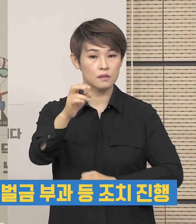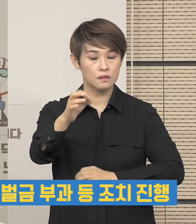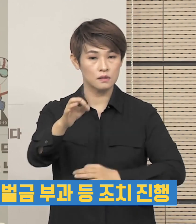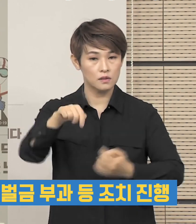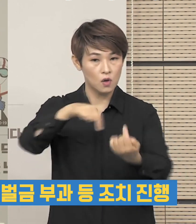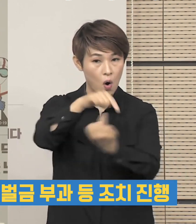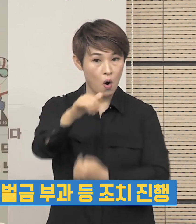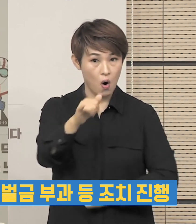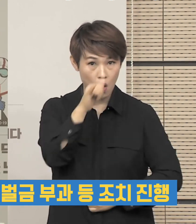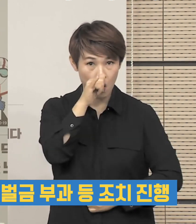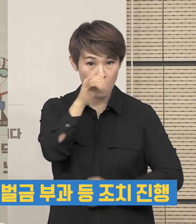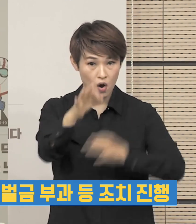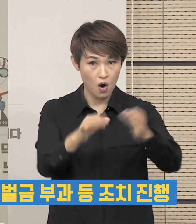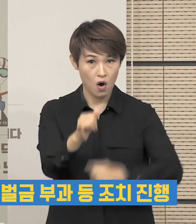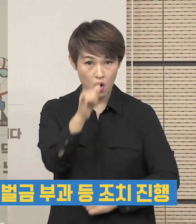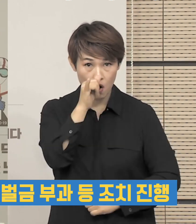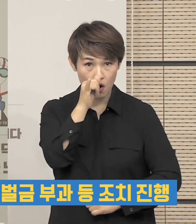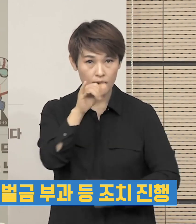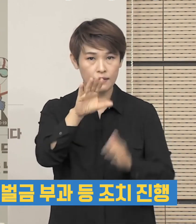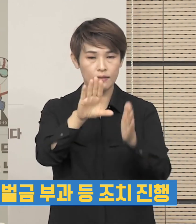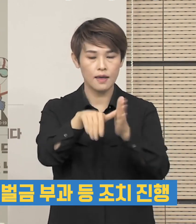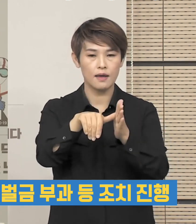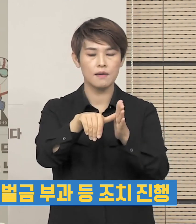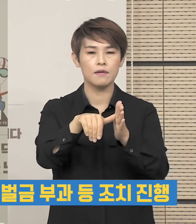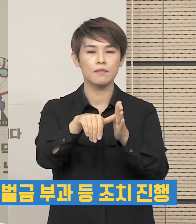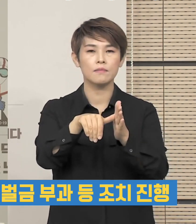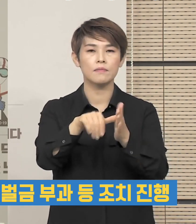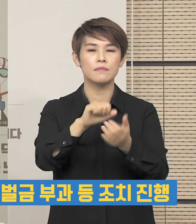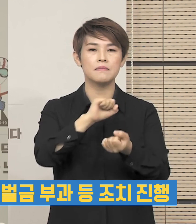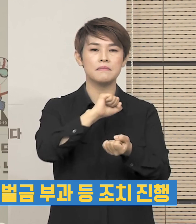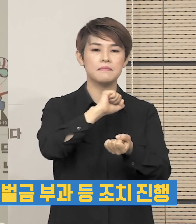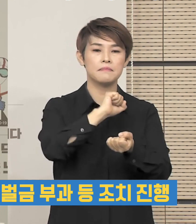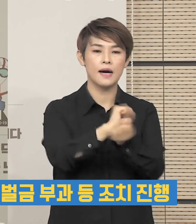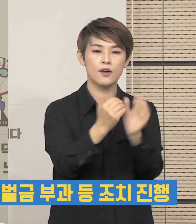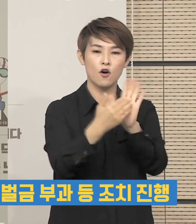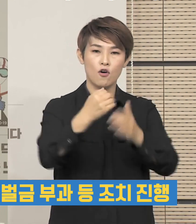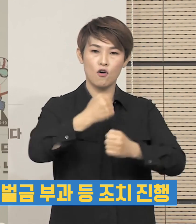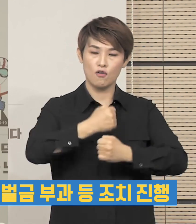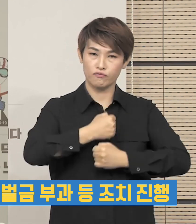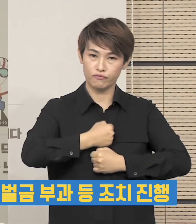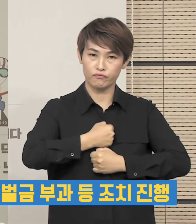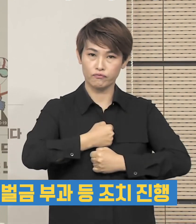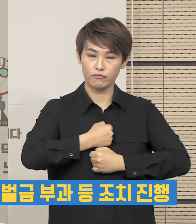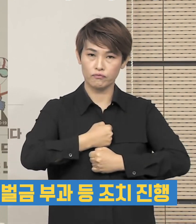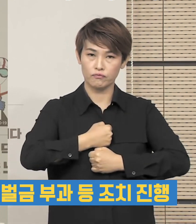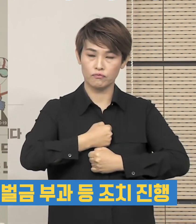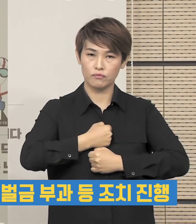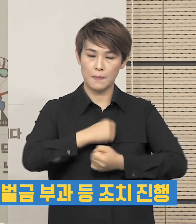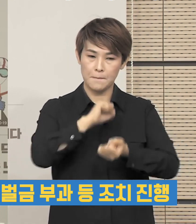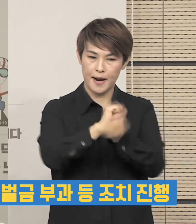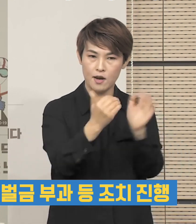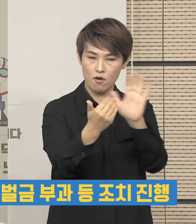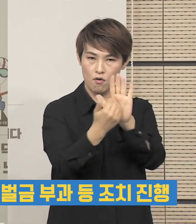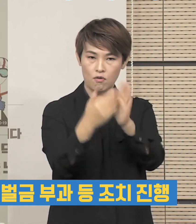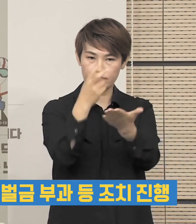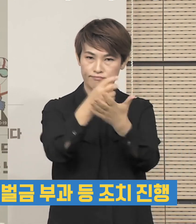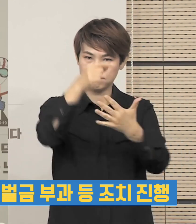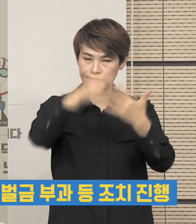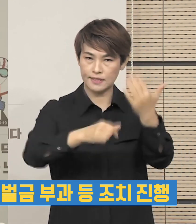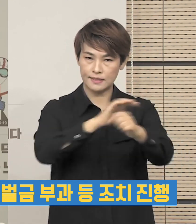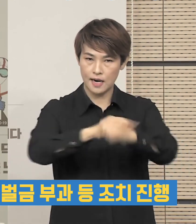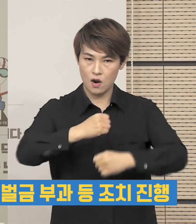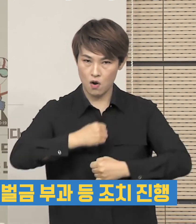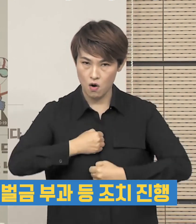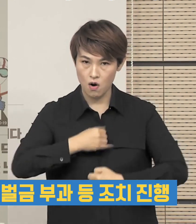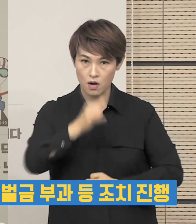방역수칙이 새로 발령된 행정명령에 따른 방역수칙이 제대로 현장에서